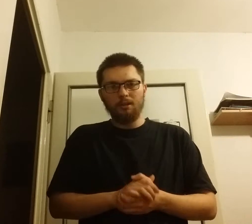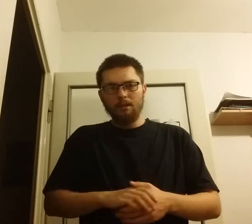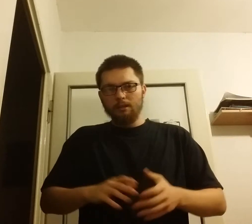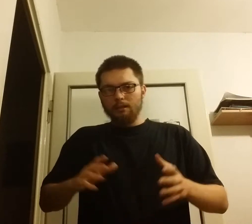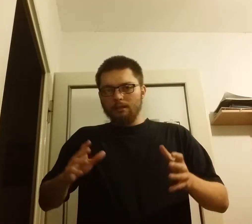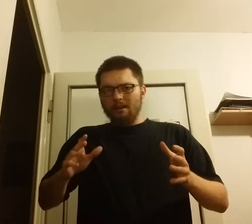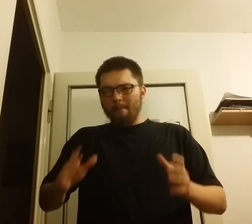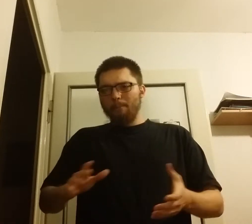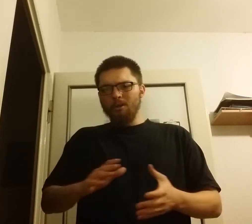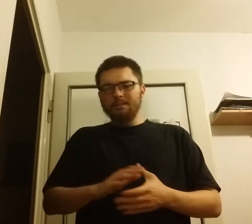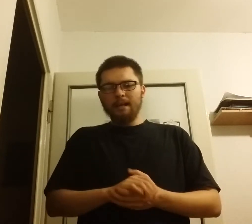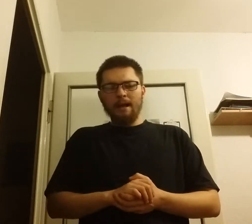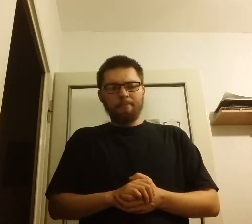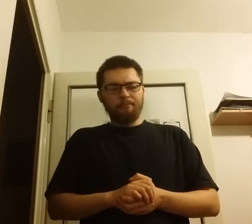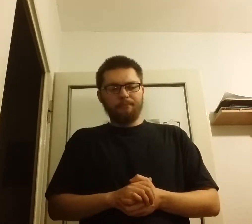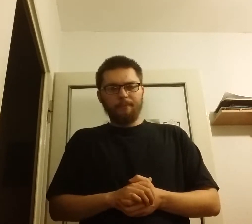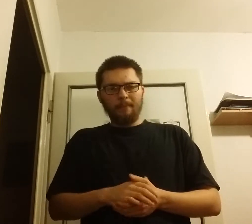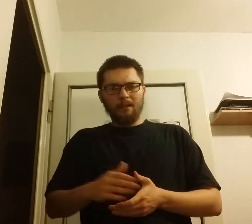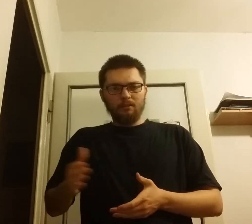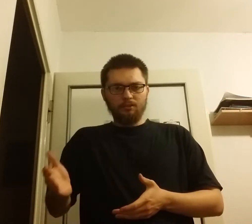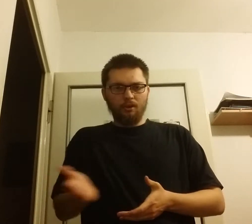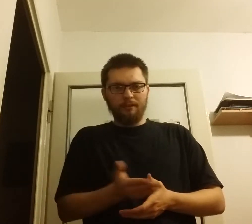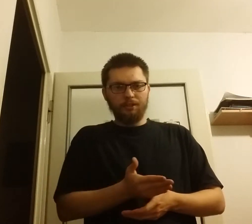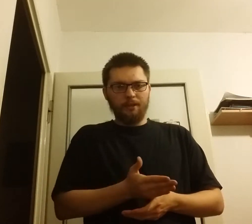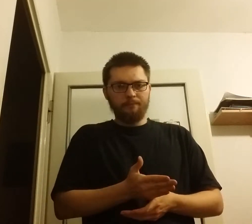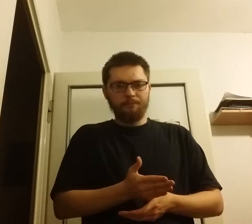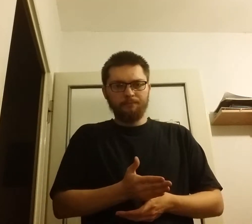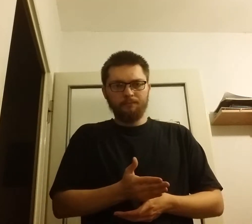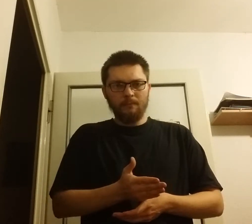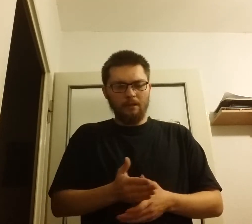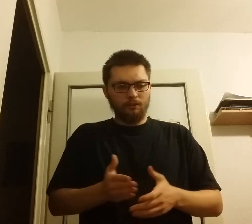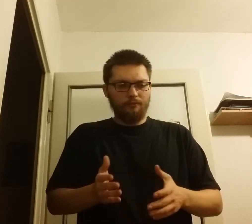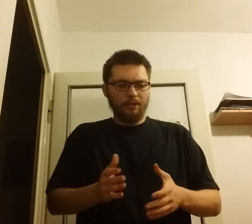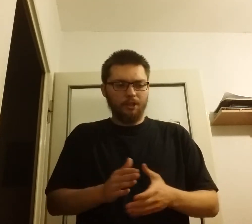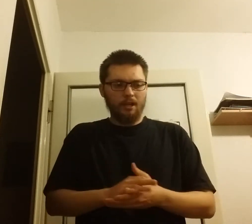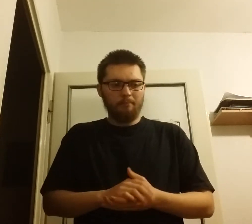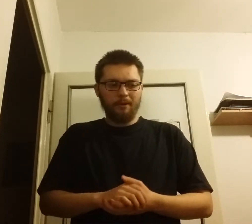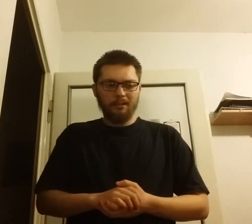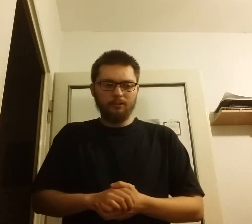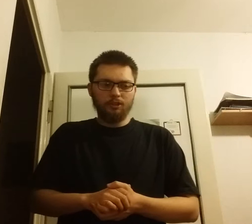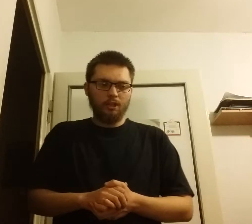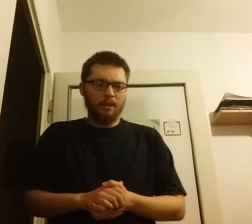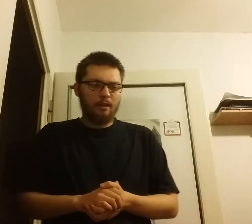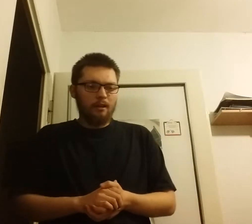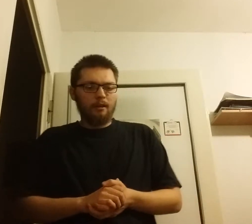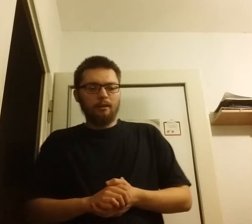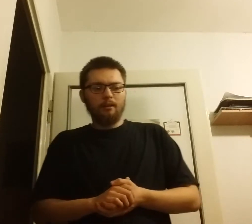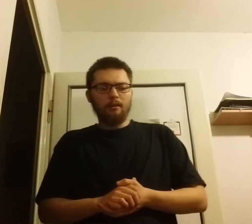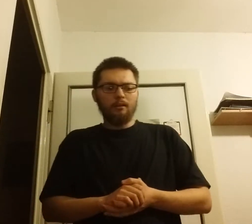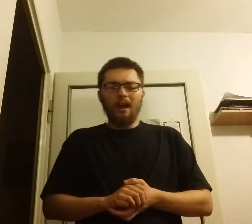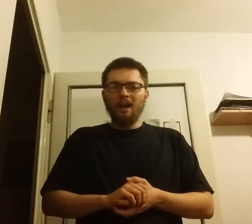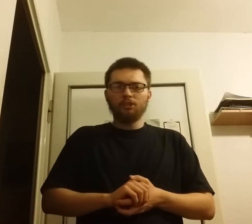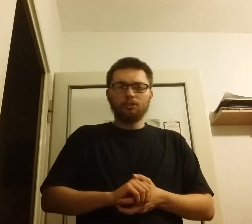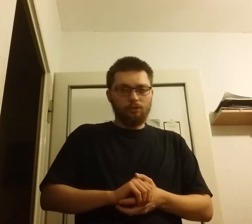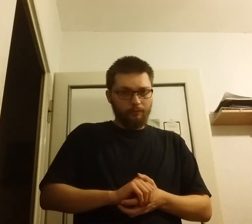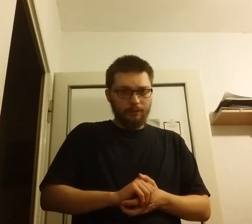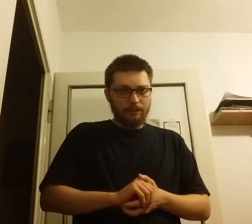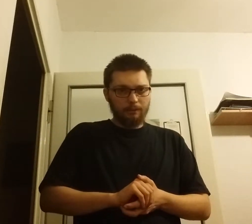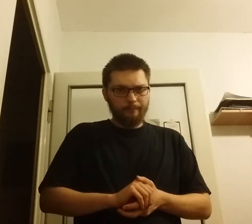Polska cofa się. Cofa się praktycznie aż do Wisły.